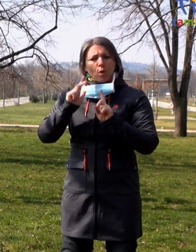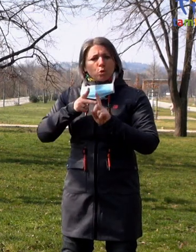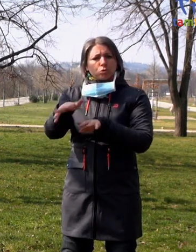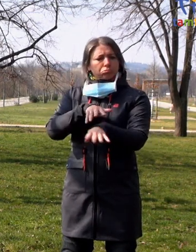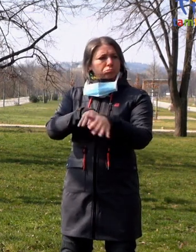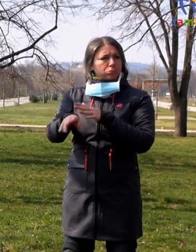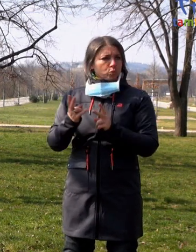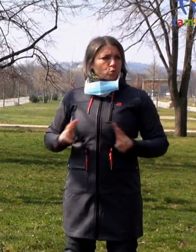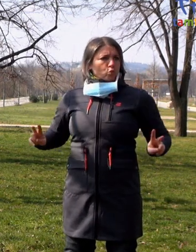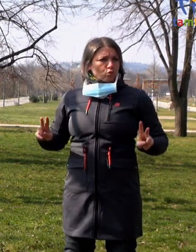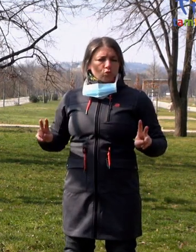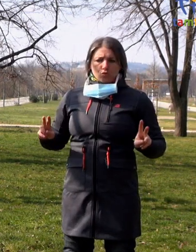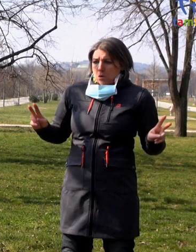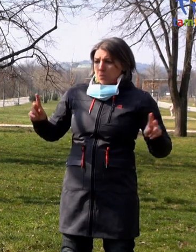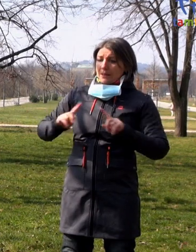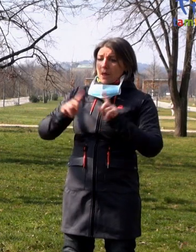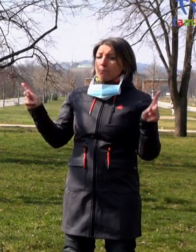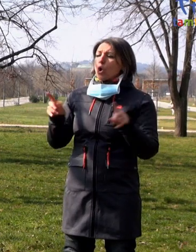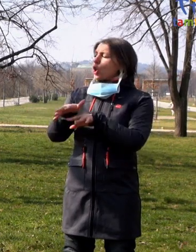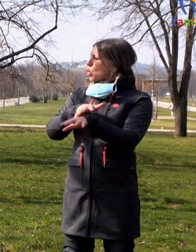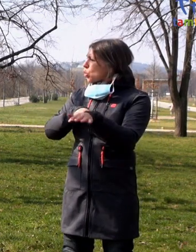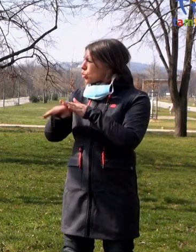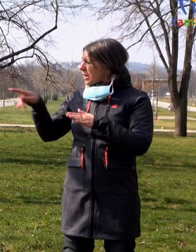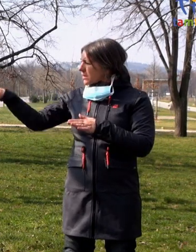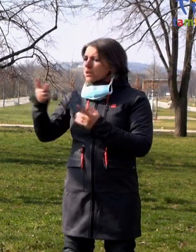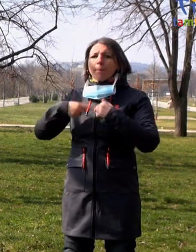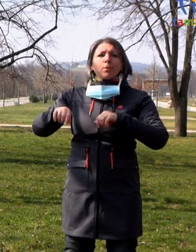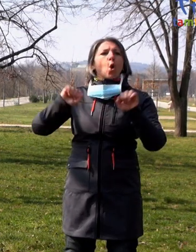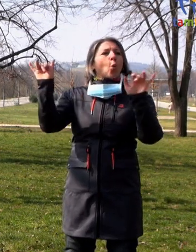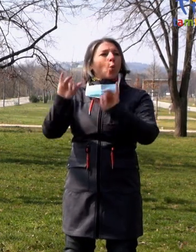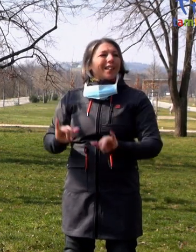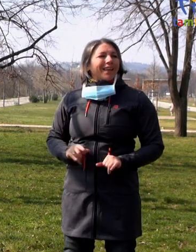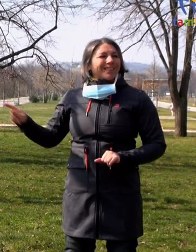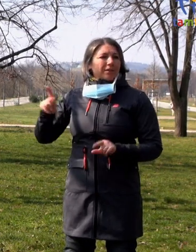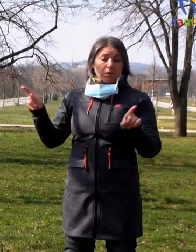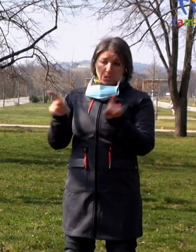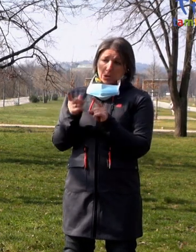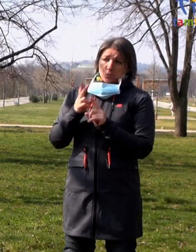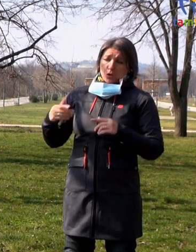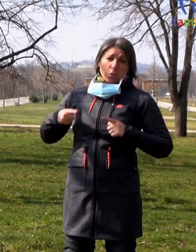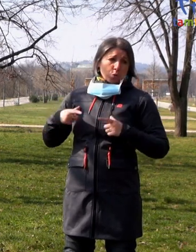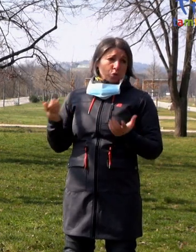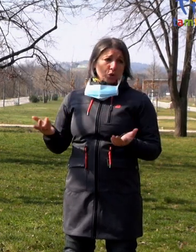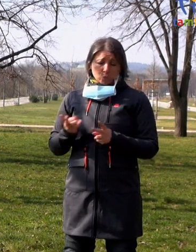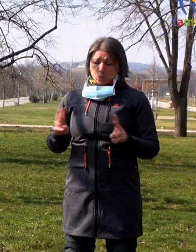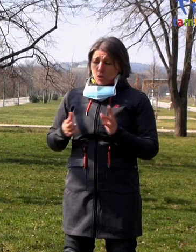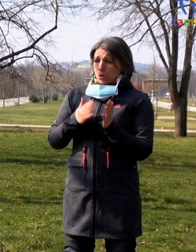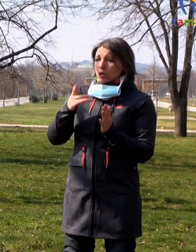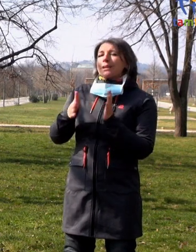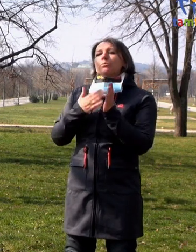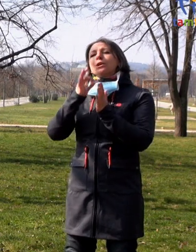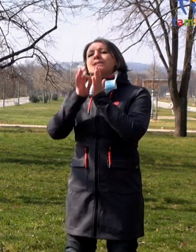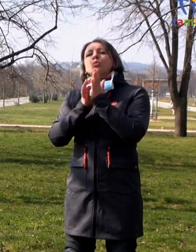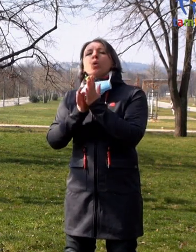vysušit a znova použít, nebo můžete použít třeba rukavice na úklid, když byste, zejména se to týká situací, když